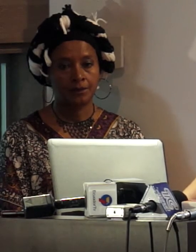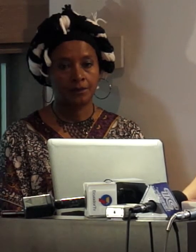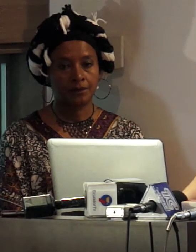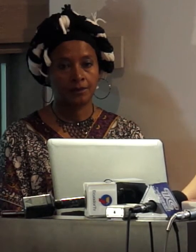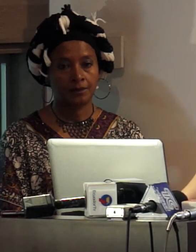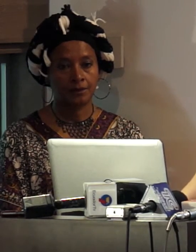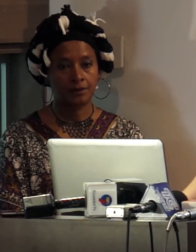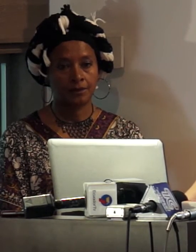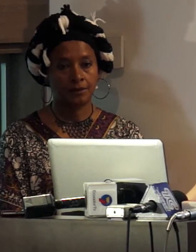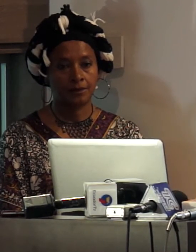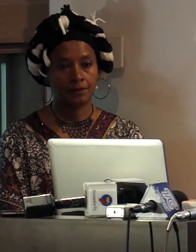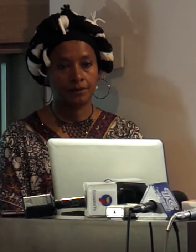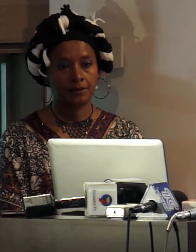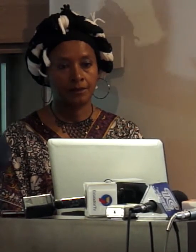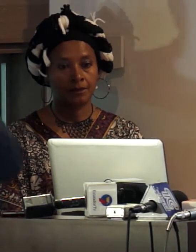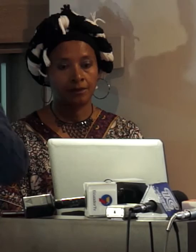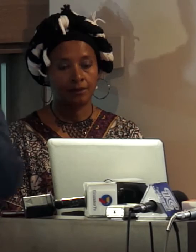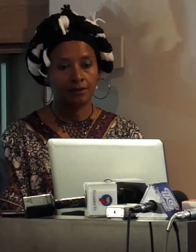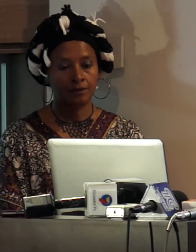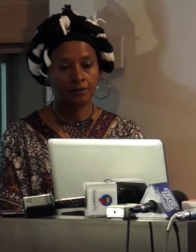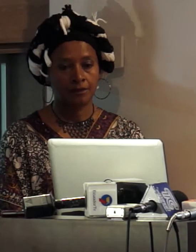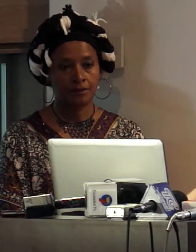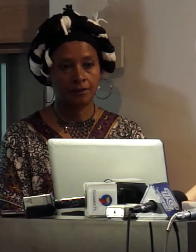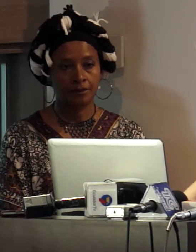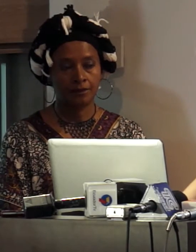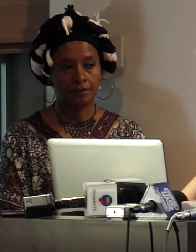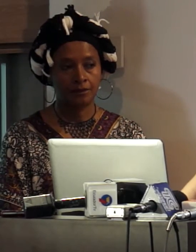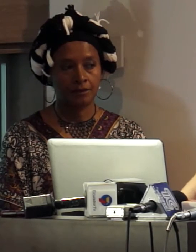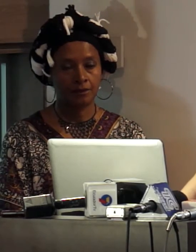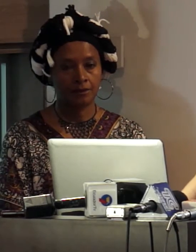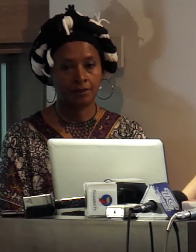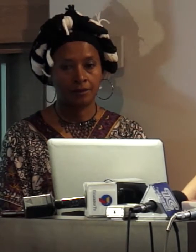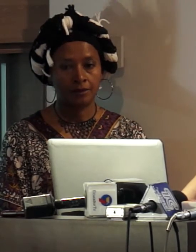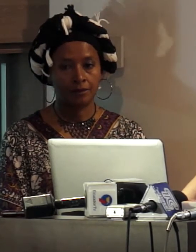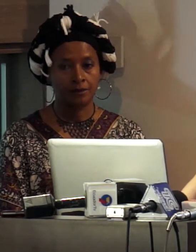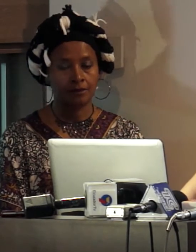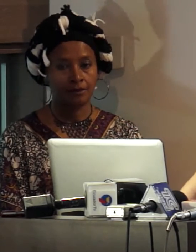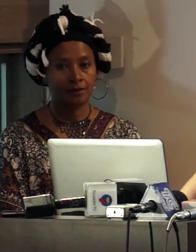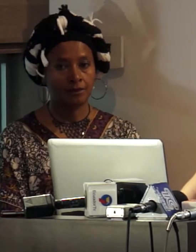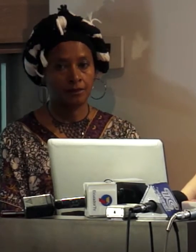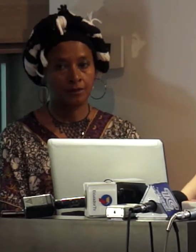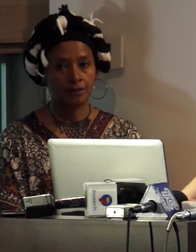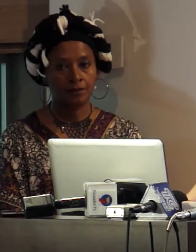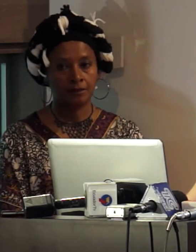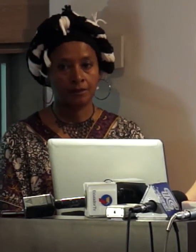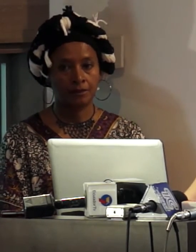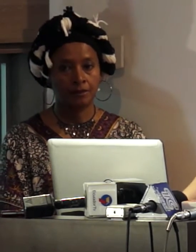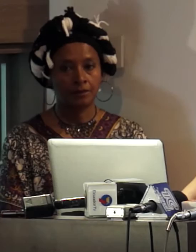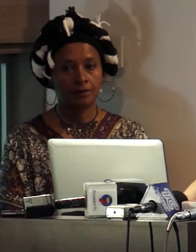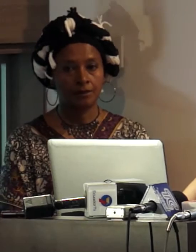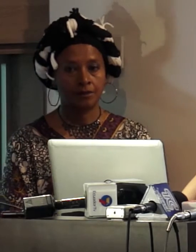cultura e identidad Que sean sujetos de derechos a la comunicación implica además